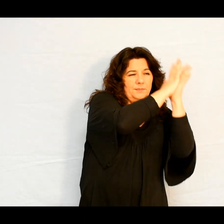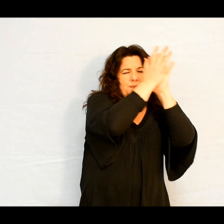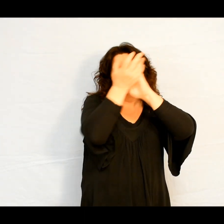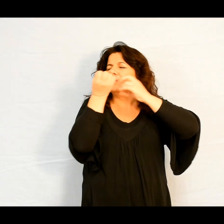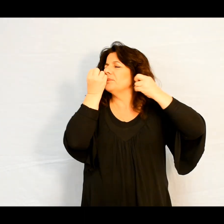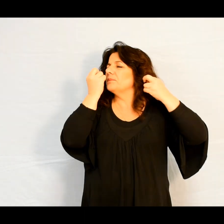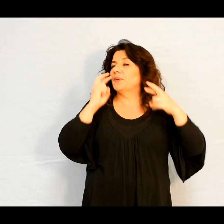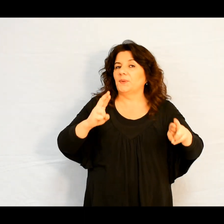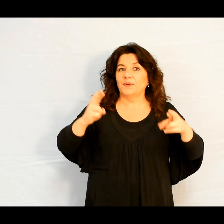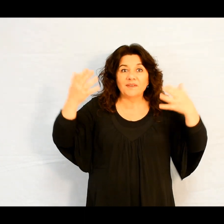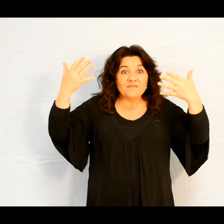les hauteurs des cieux.